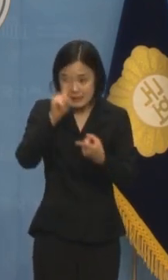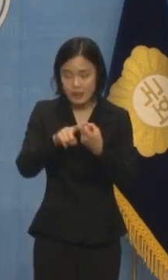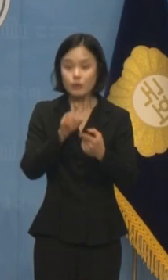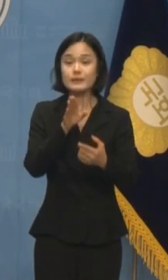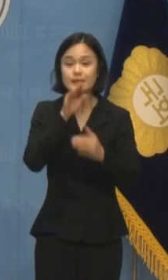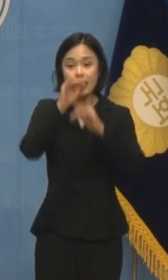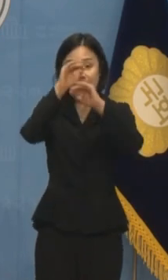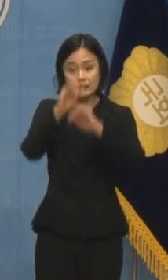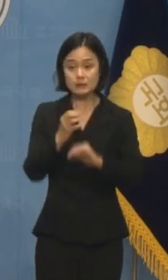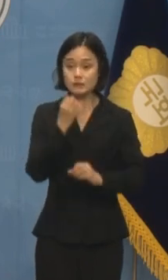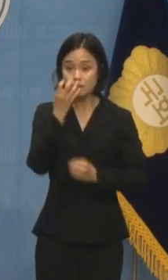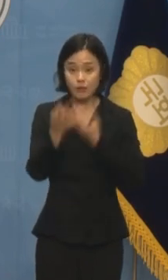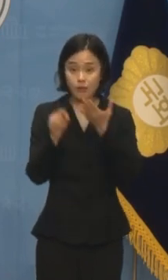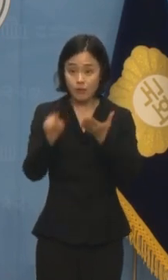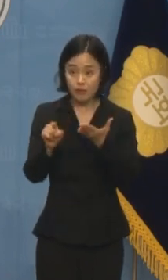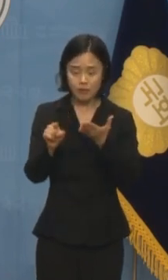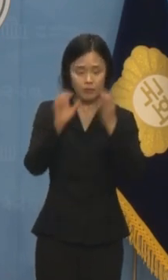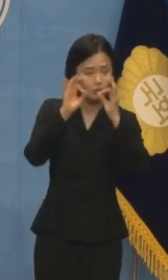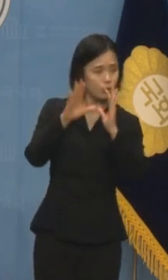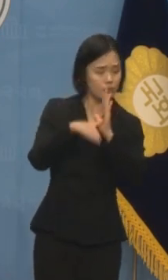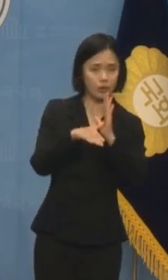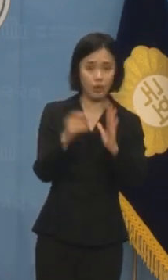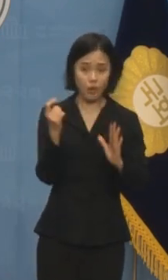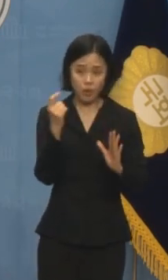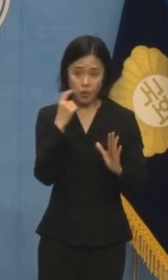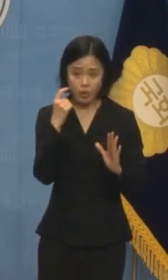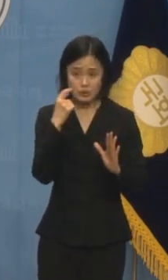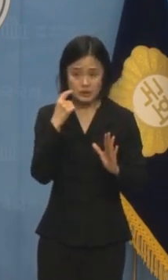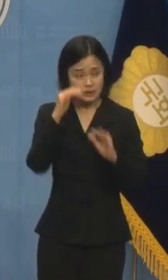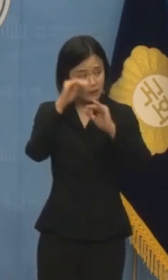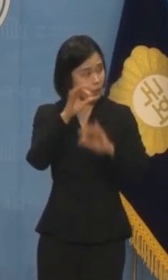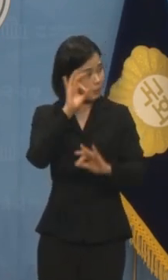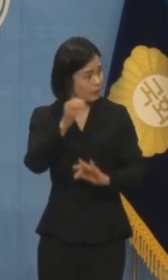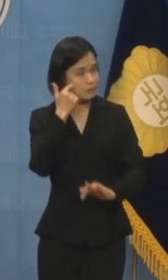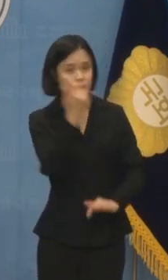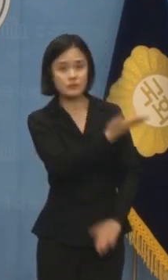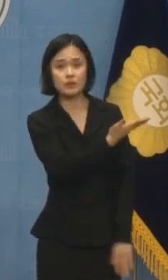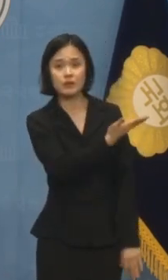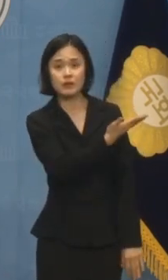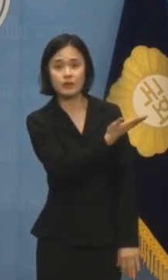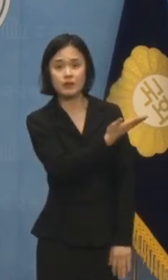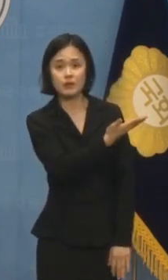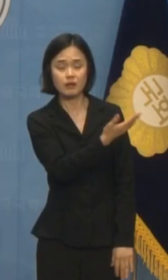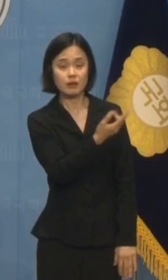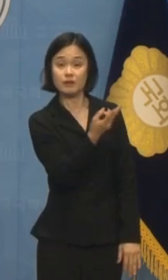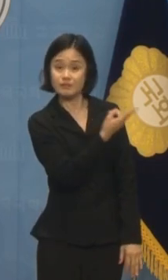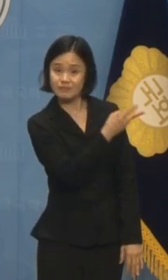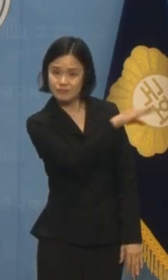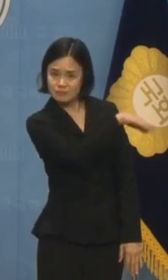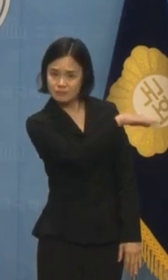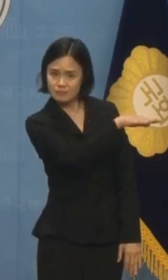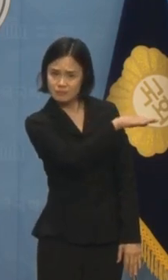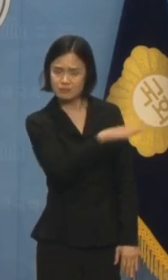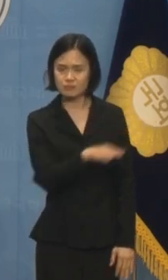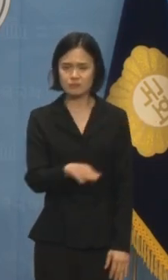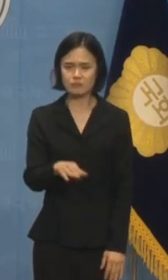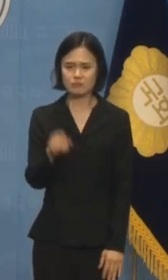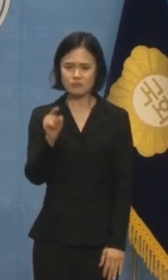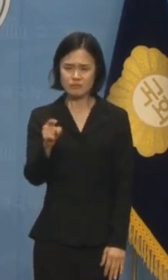들렸습니까? 박정훈 의원과 국민의힘은 없는 사실을 만들지 마십시오.